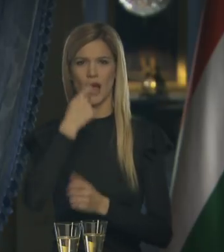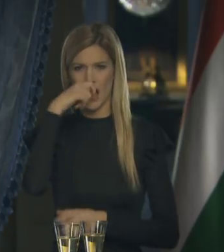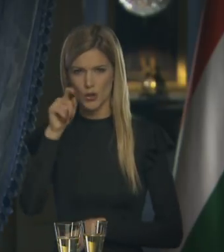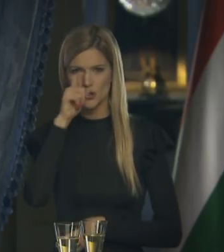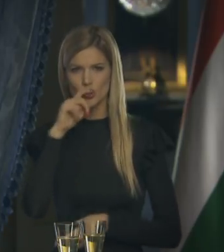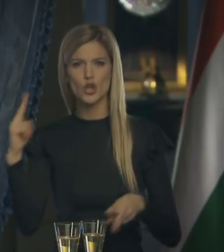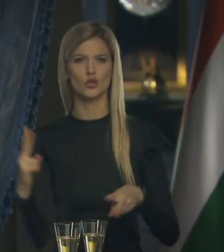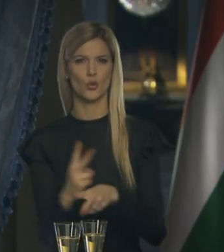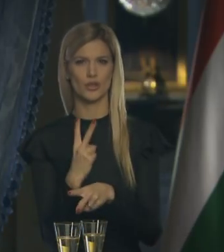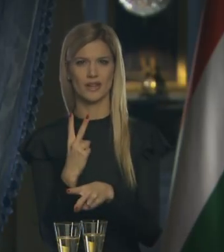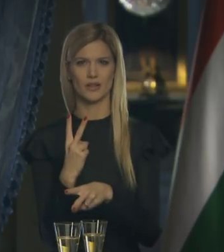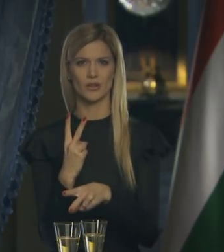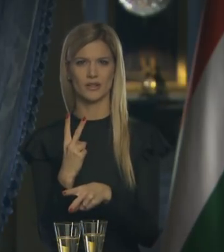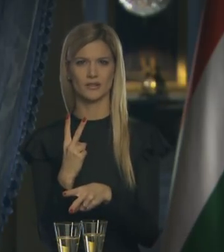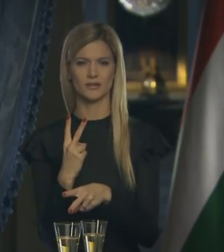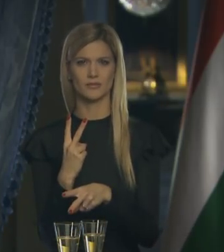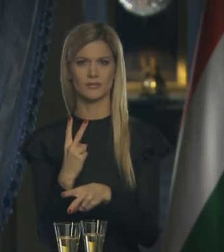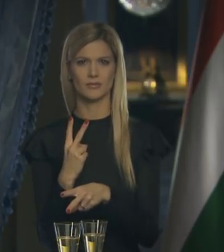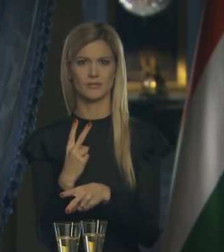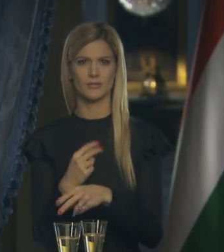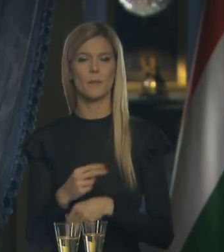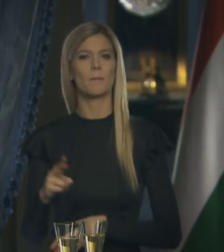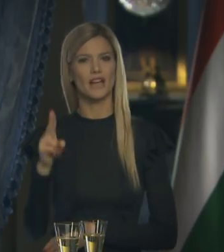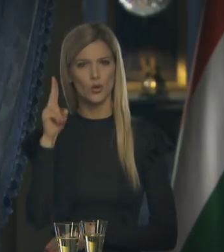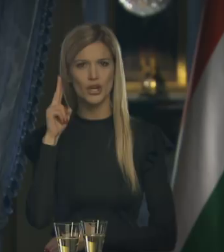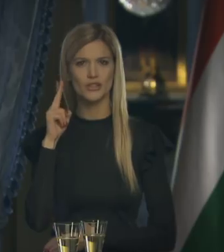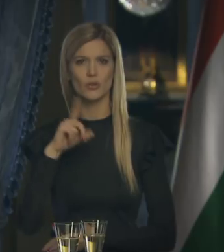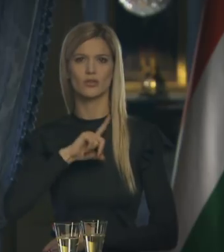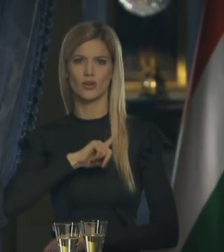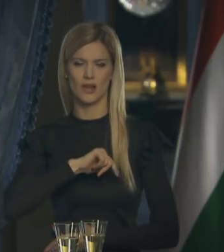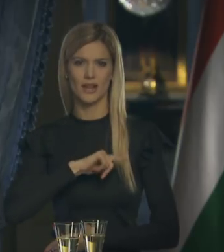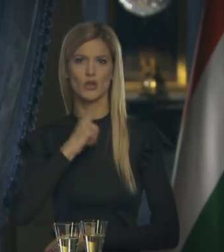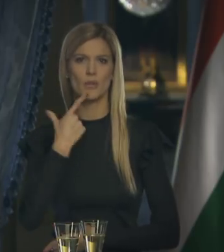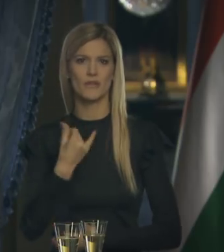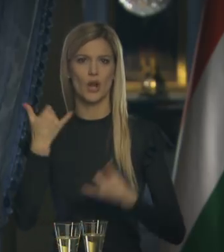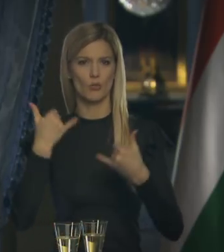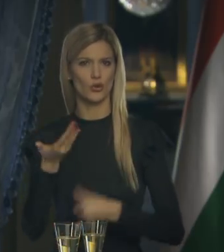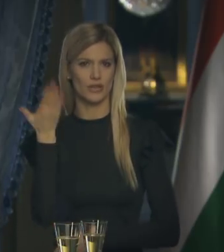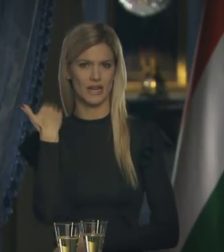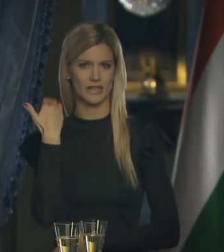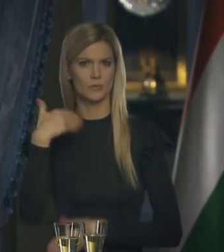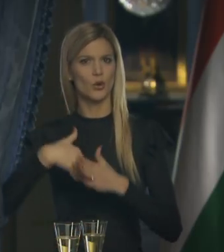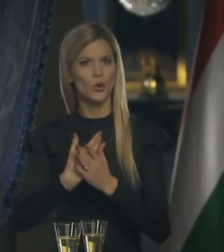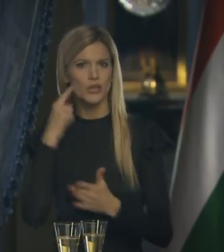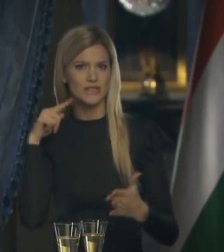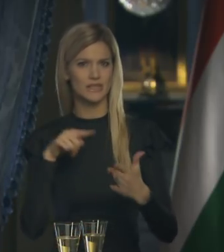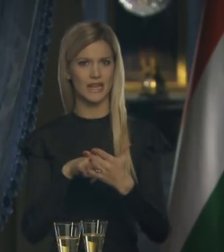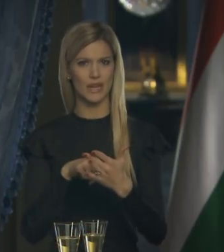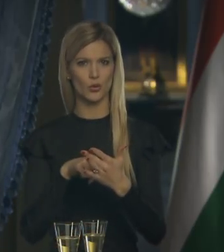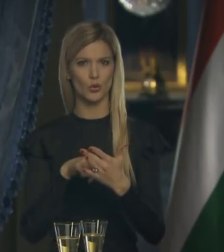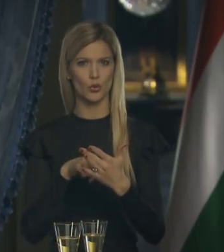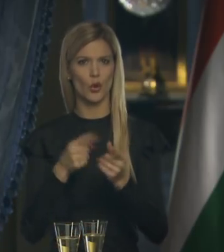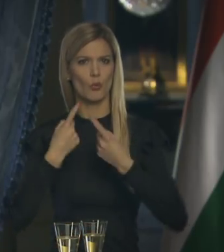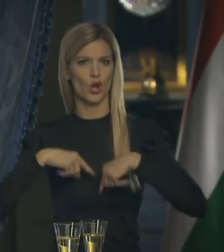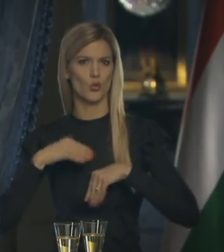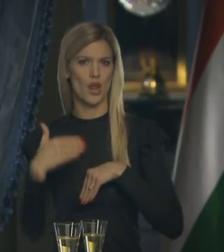Elhagyjuk el rossz szokásainkat. Megőrizzük-e azt a lelkesedést, amivel most régi, új célokat tűzünk magunk